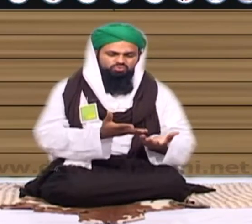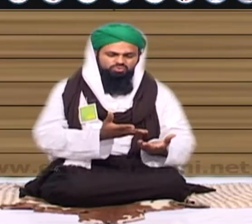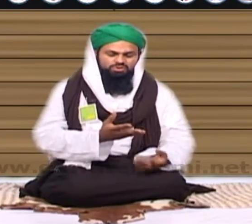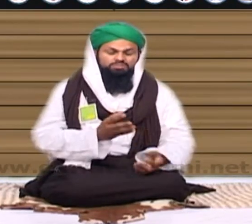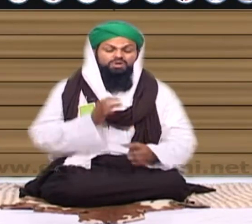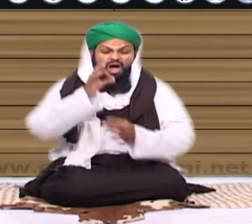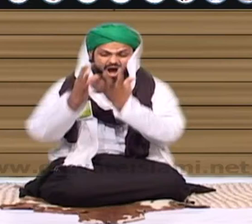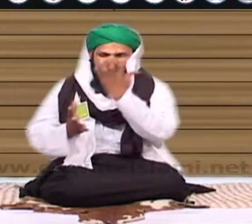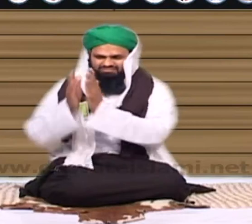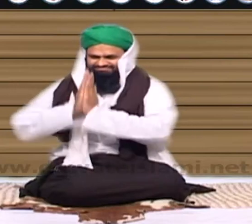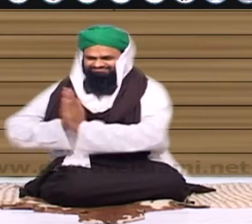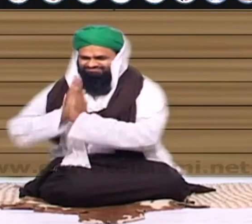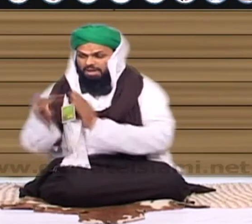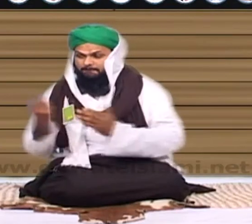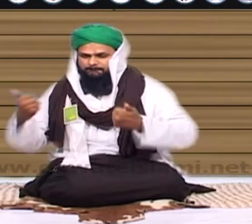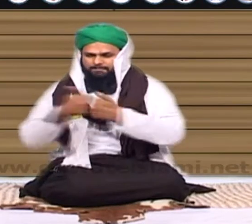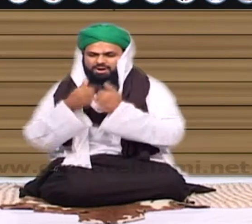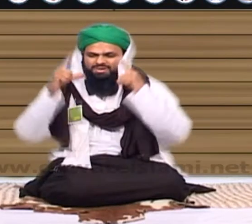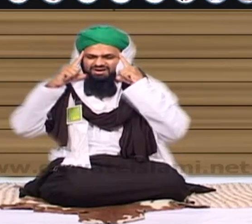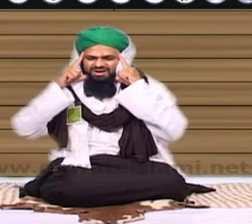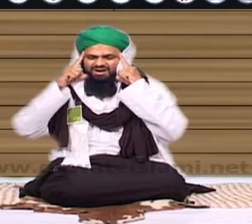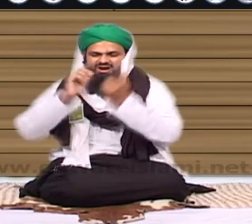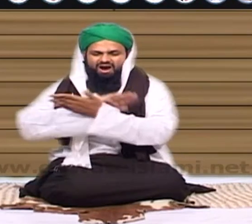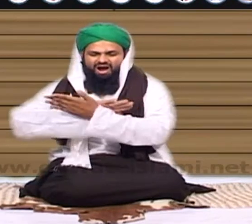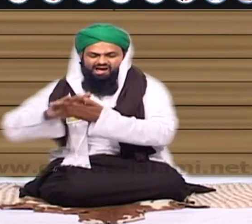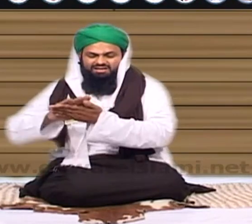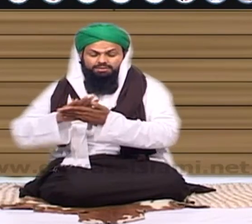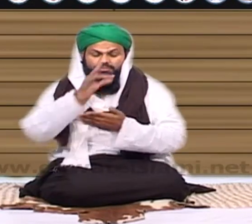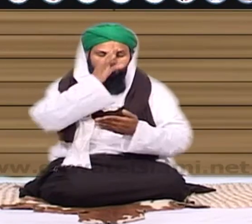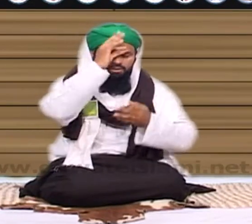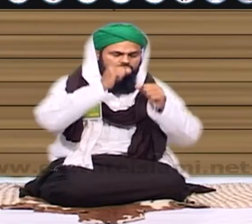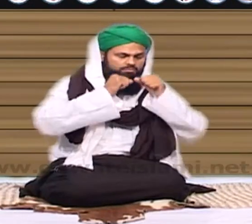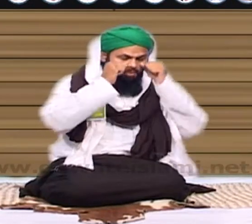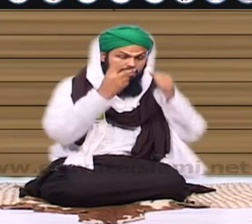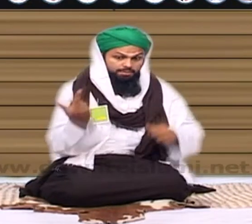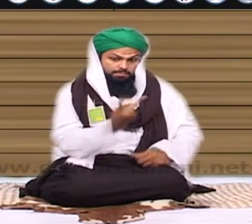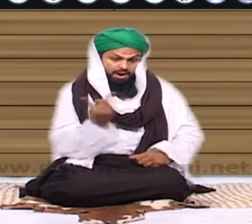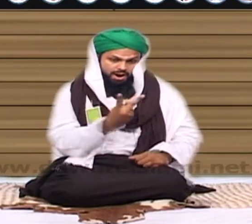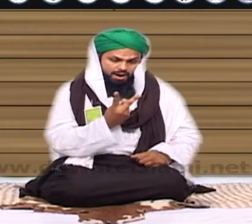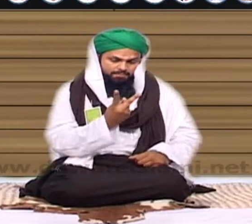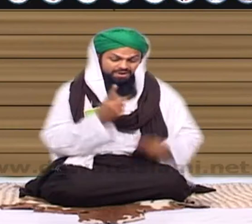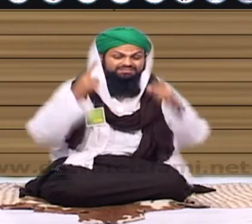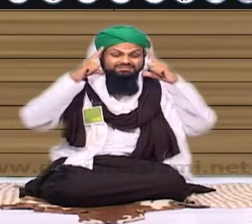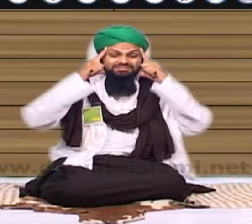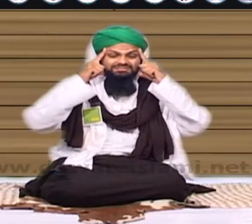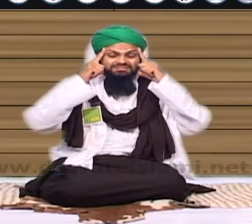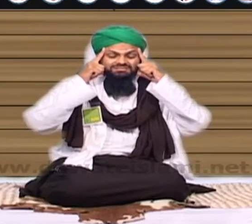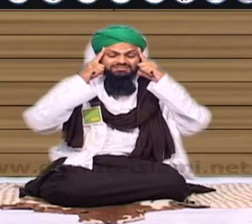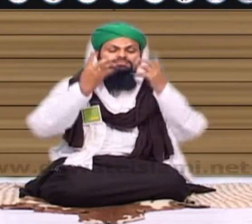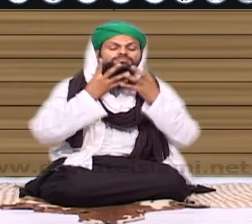آتش پرستوں جیسی صورت ختم کر کے مصطفیٰ جیسی نورانی شکل بنا لے میں مصطفیٰ کی صلی اللہ علیہ